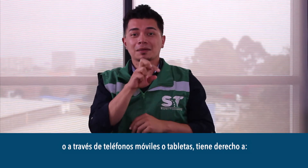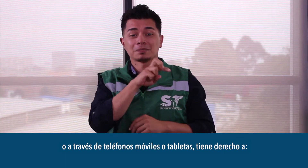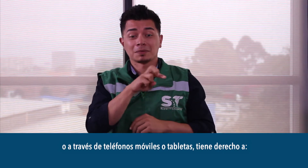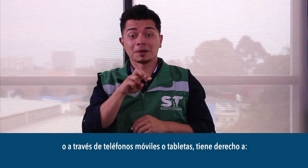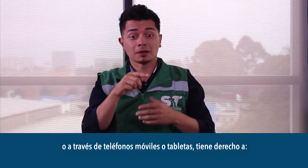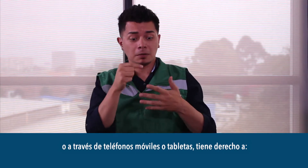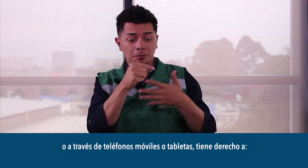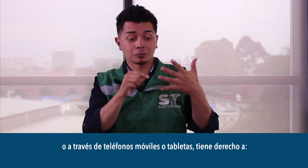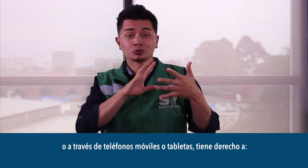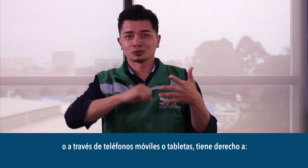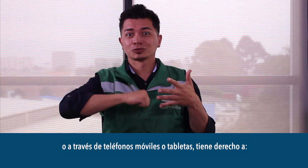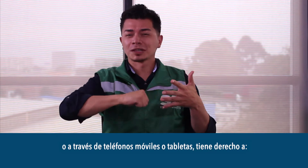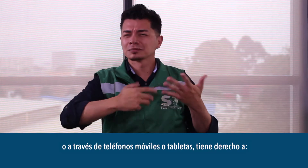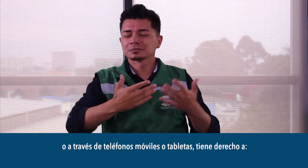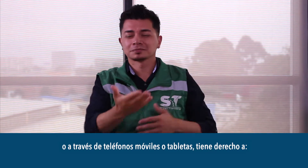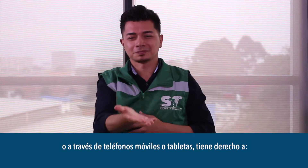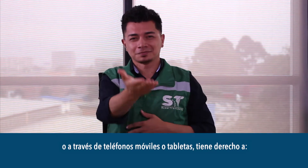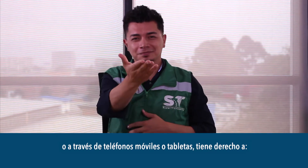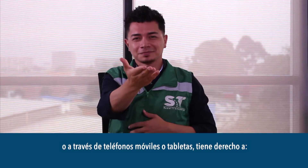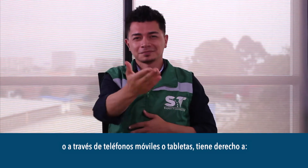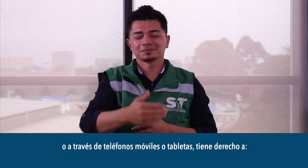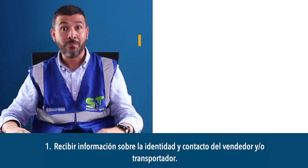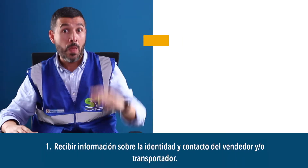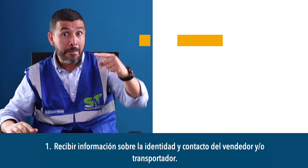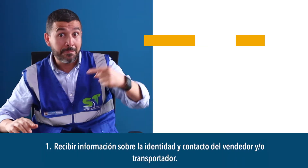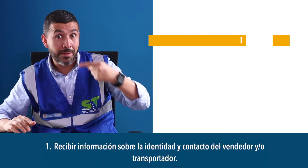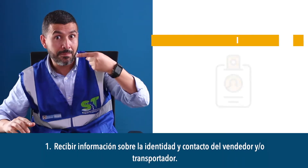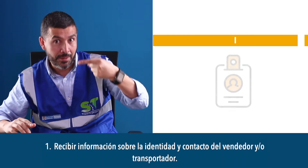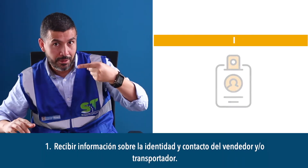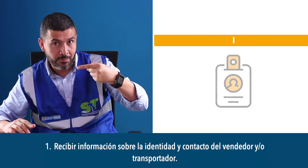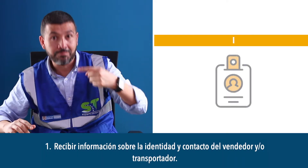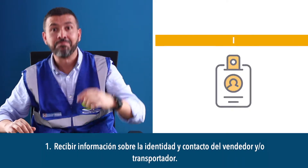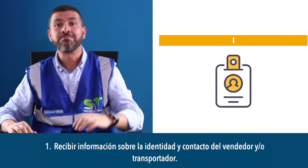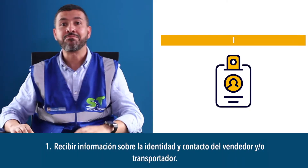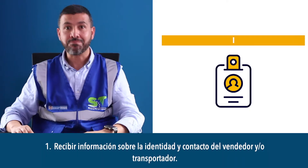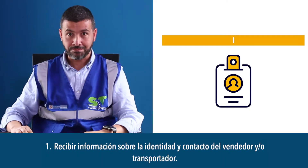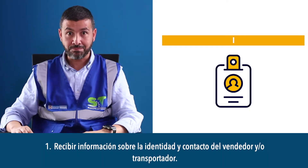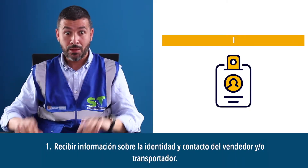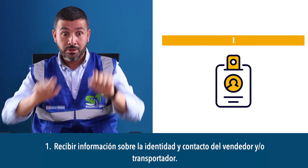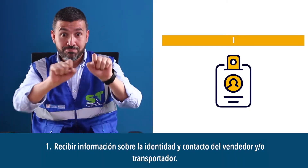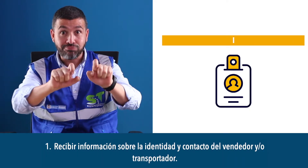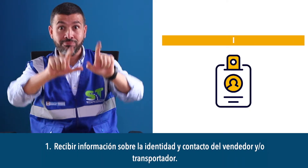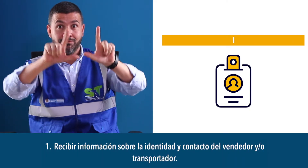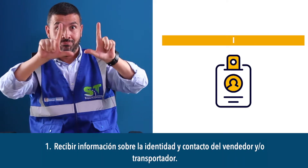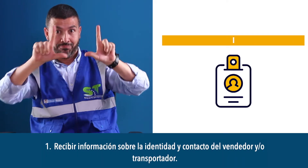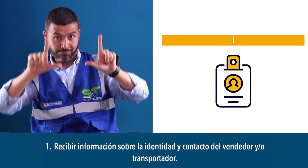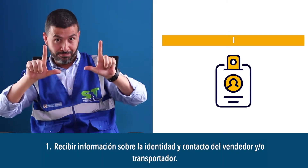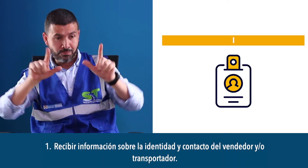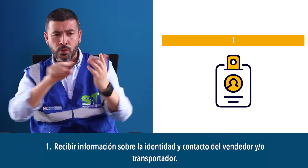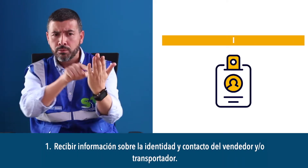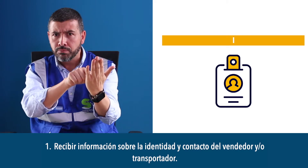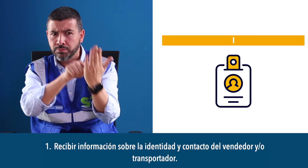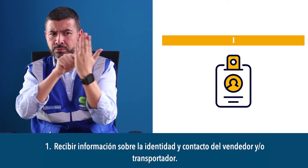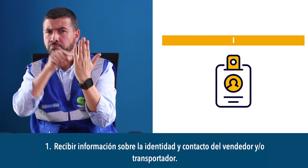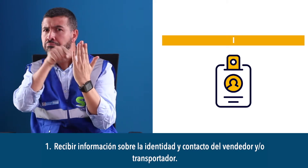primero recibir